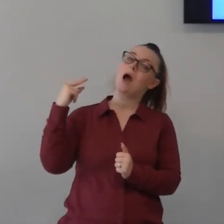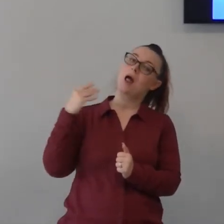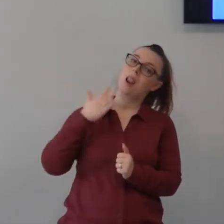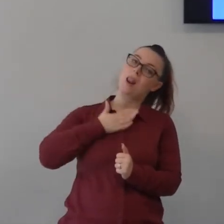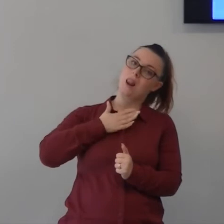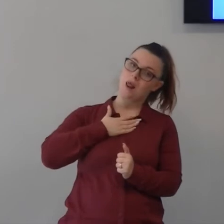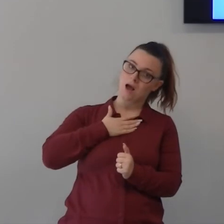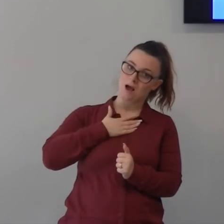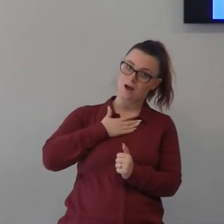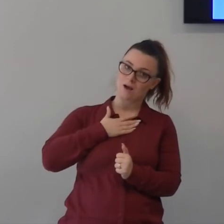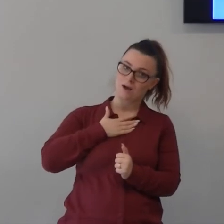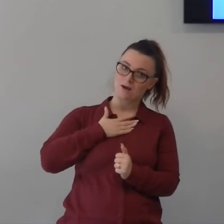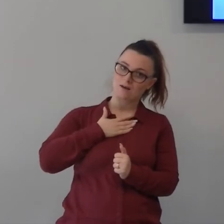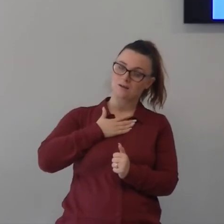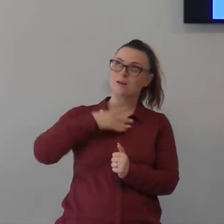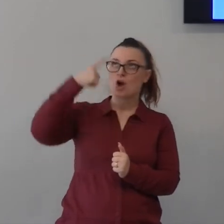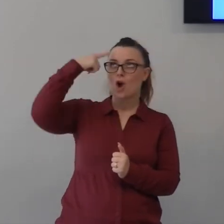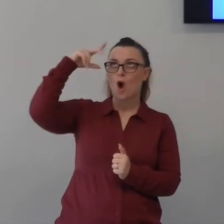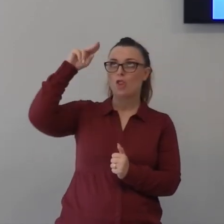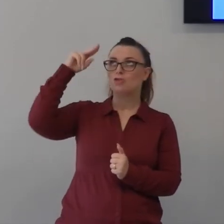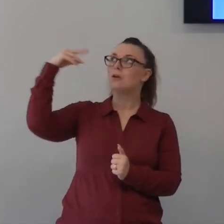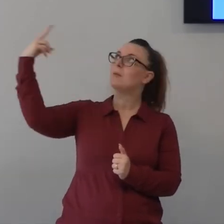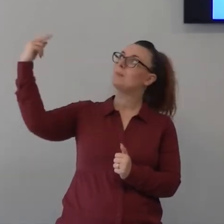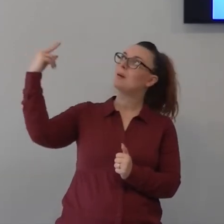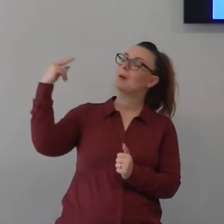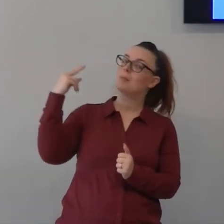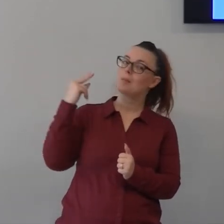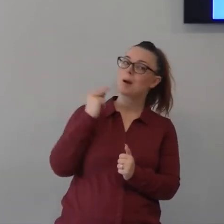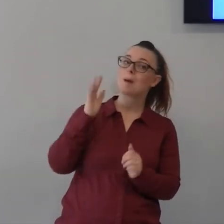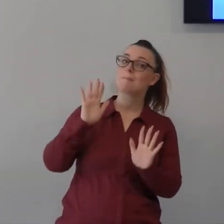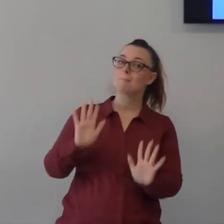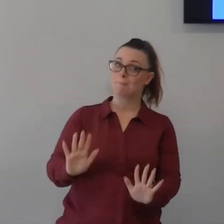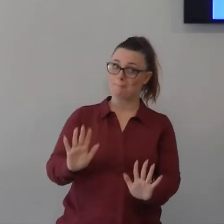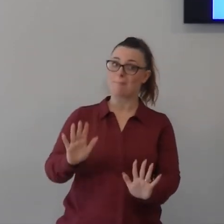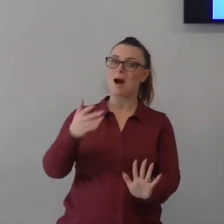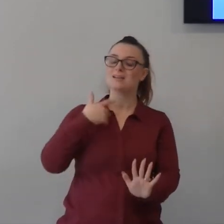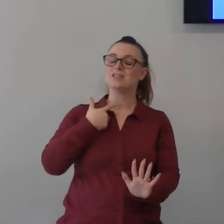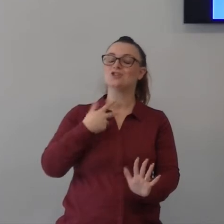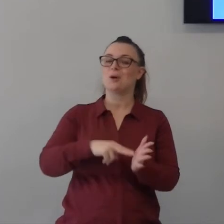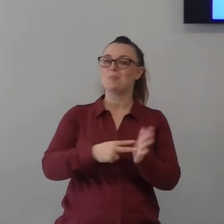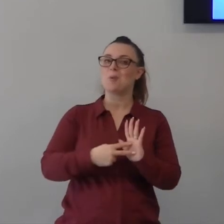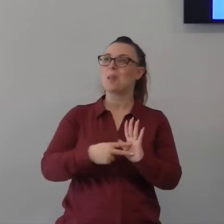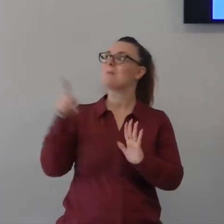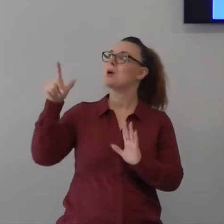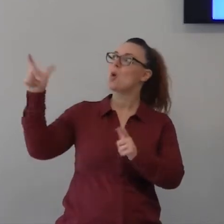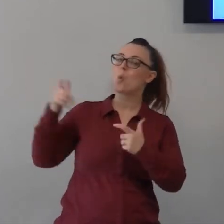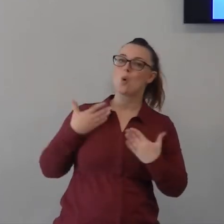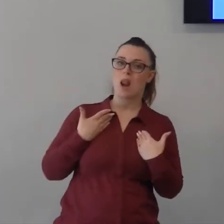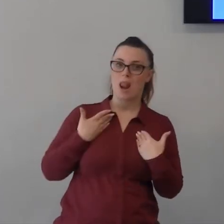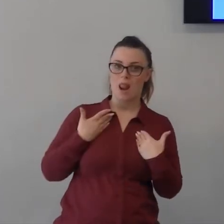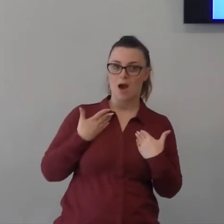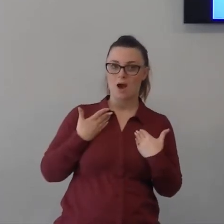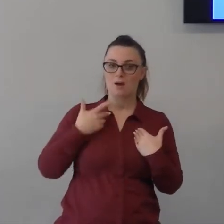parla nella nostra conoscenza ma urla nelle nostre pene urla nella cia è il suo